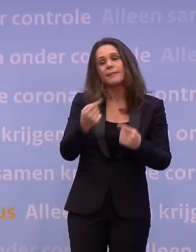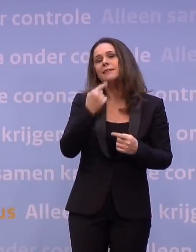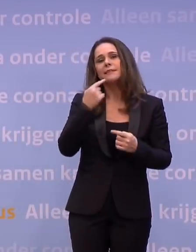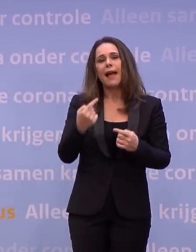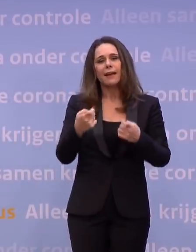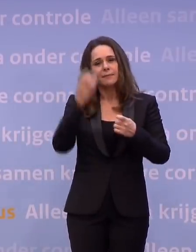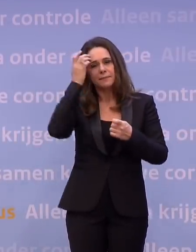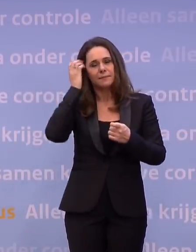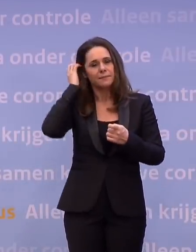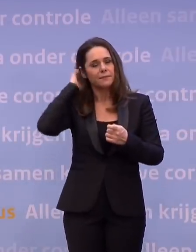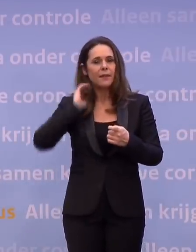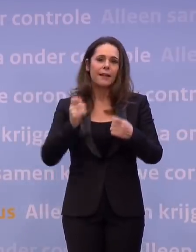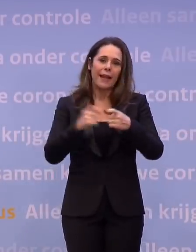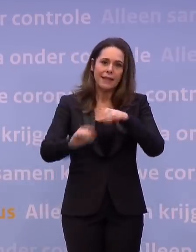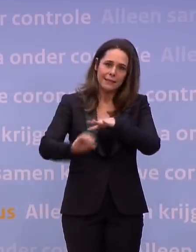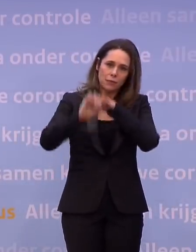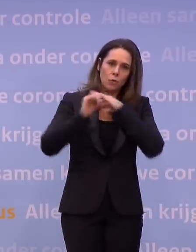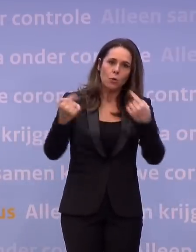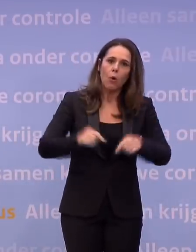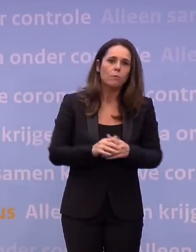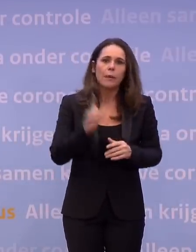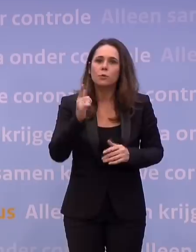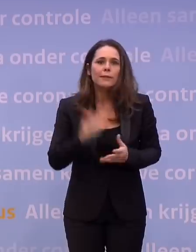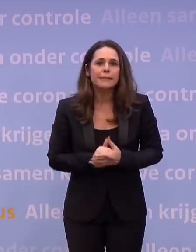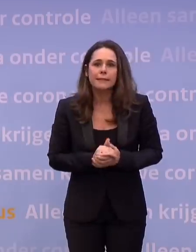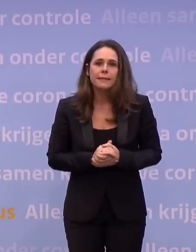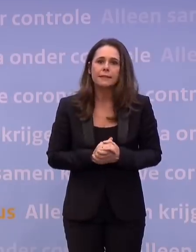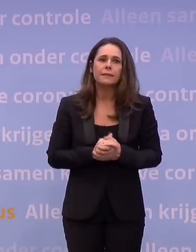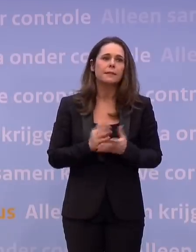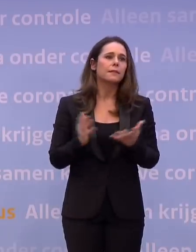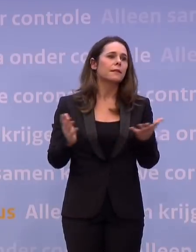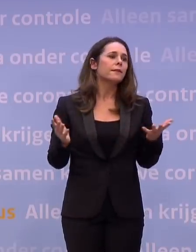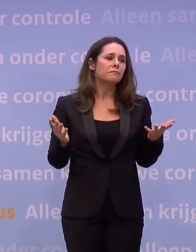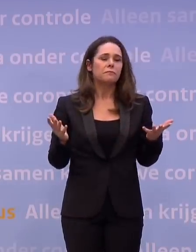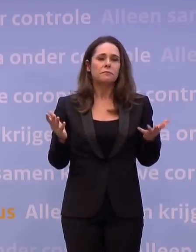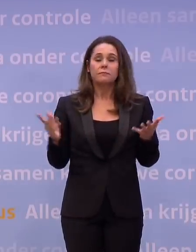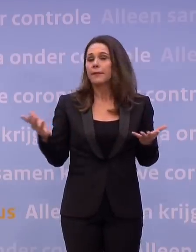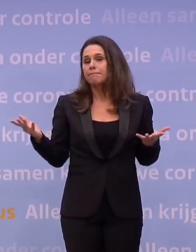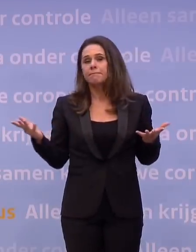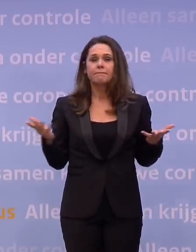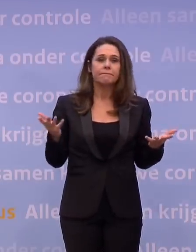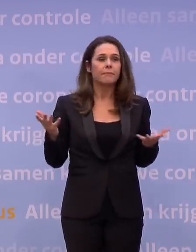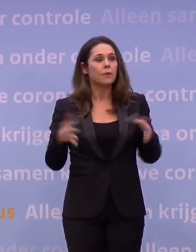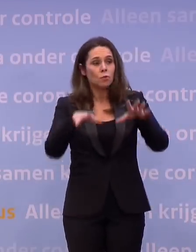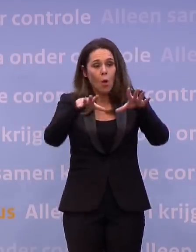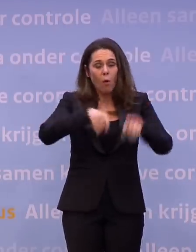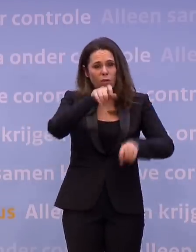steun gaat komen voor ondernemers. Ja, gaat er komen. Die is er nog steeds niet. Is dat, nou ja, de ondernemers die,